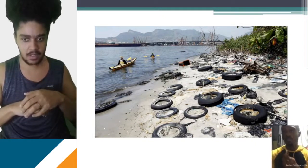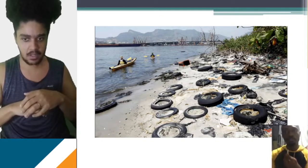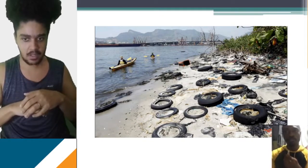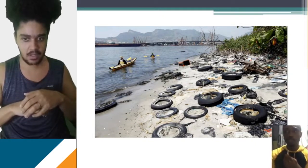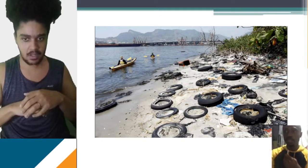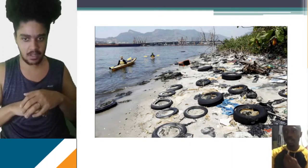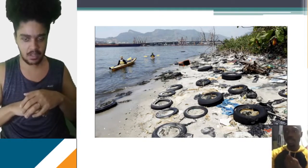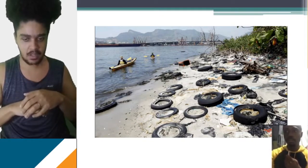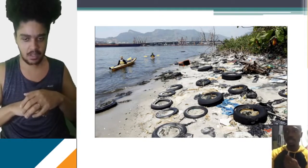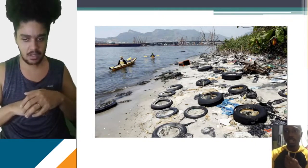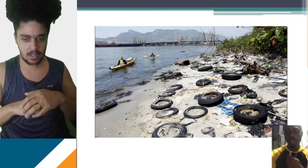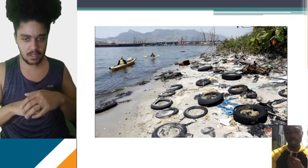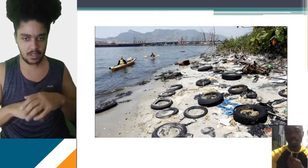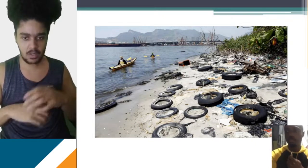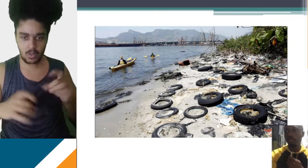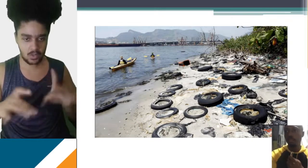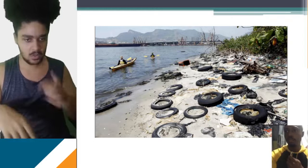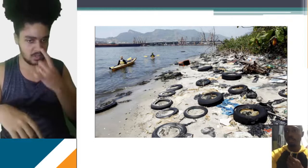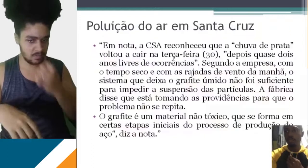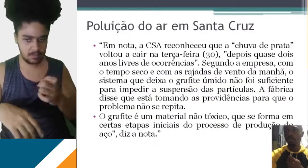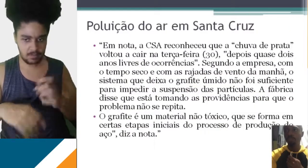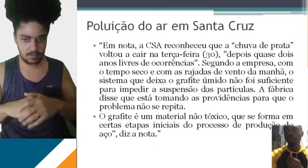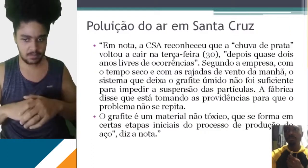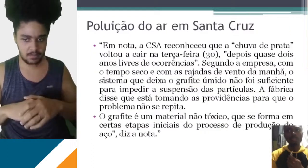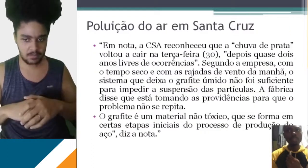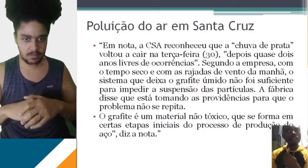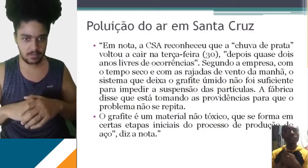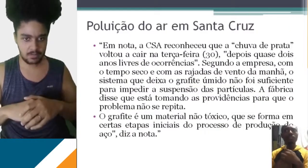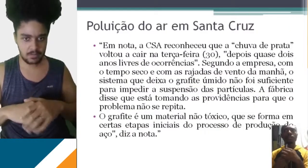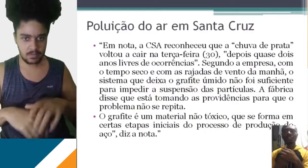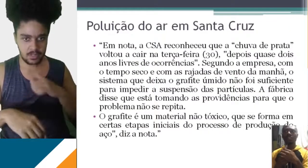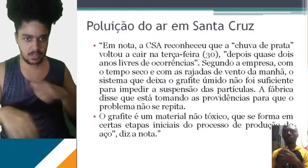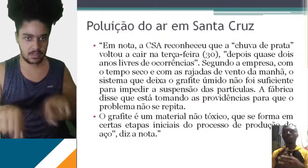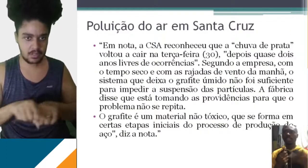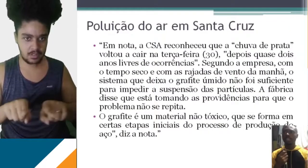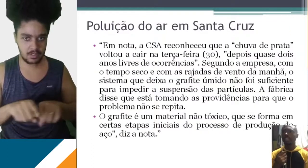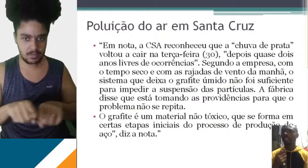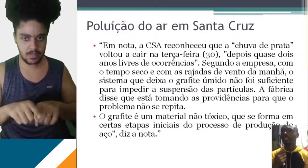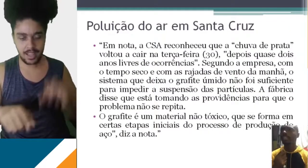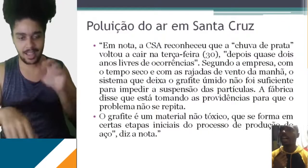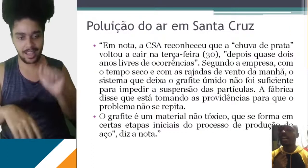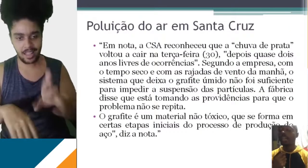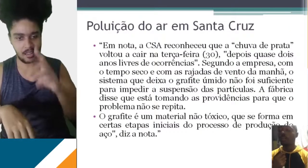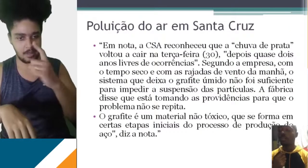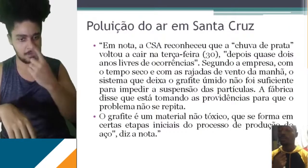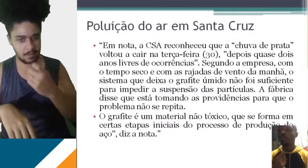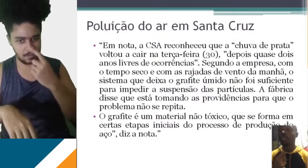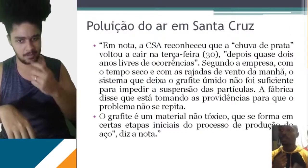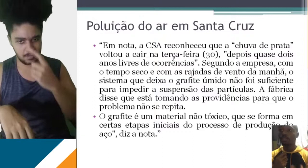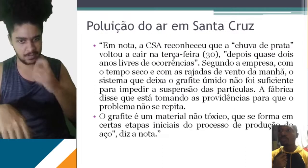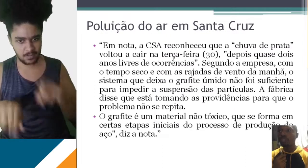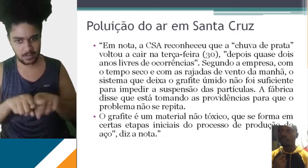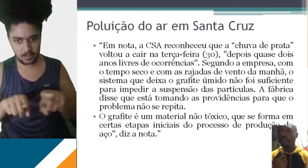ali do Rio de Janeiro, o que chega na orla é isso, pneu e lixo. E a produção do ar em Santa Cruz, que é a CSA, é